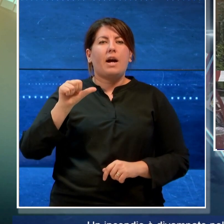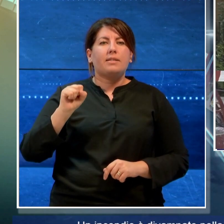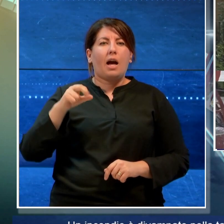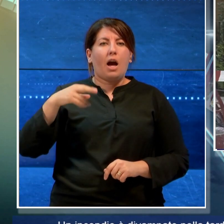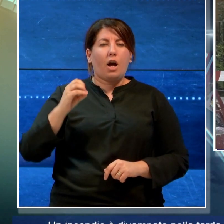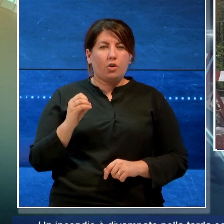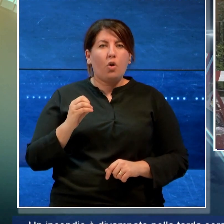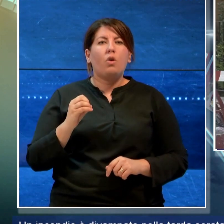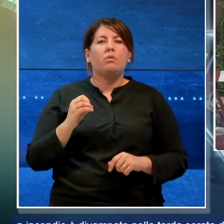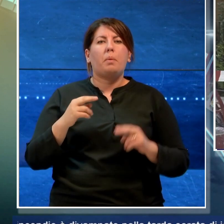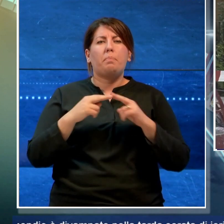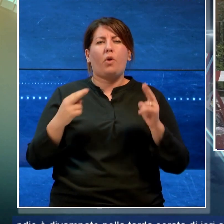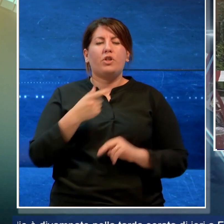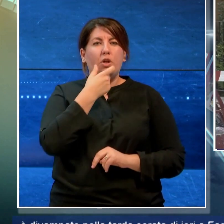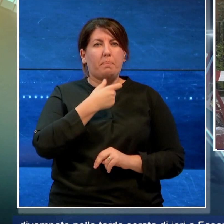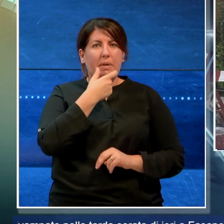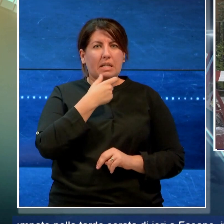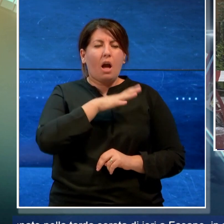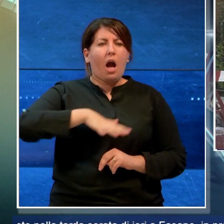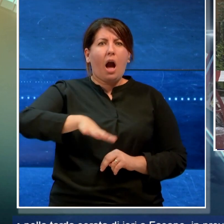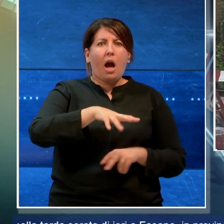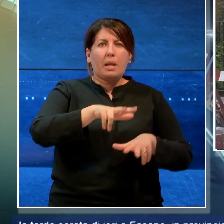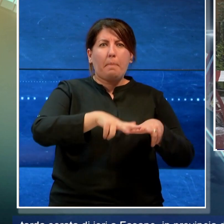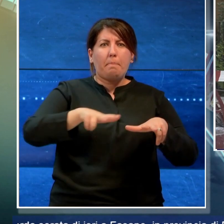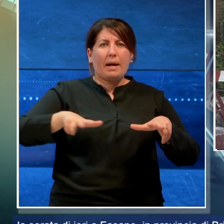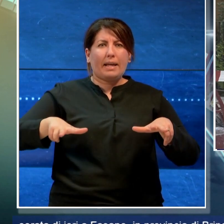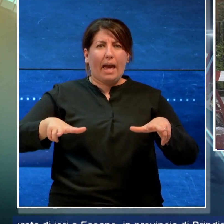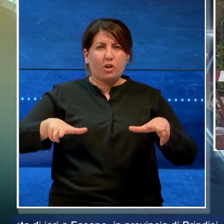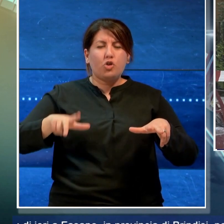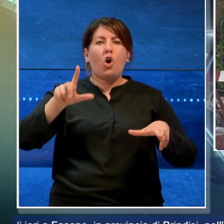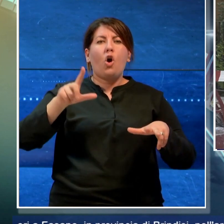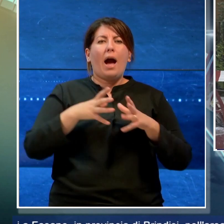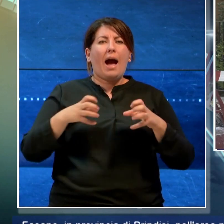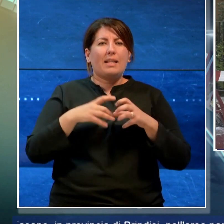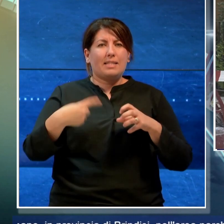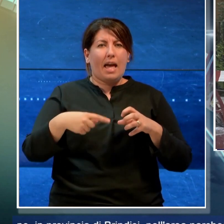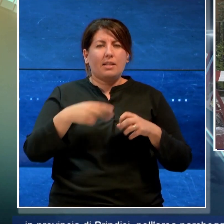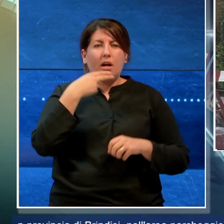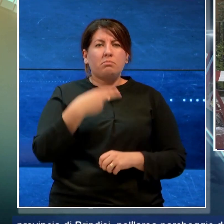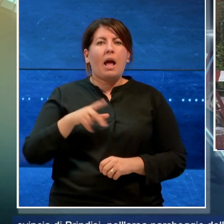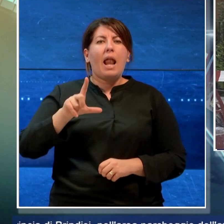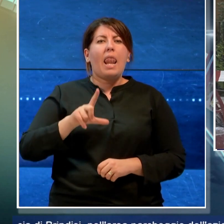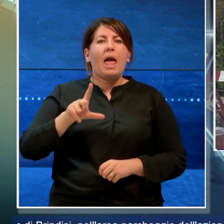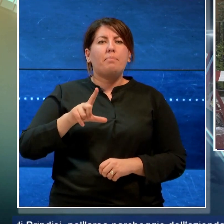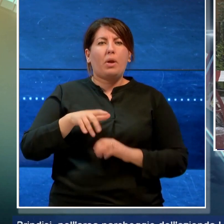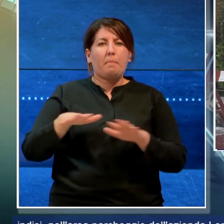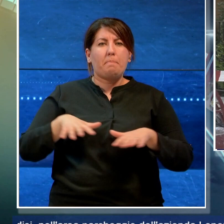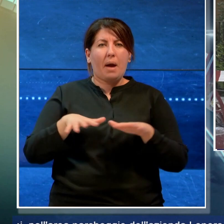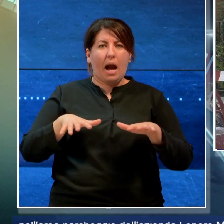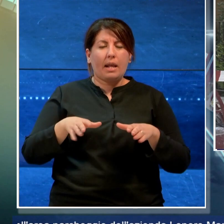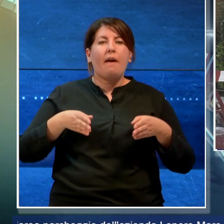parcheggio di una azienda, la Lepore Mare in viale della